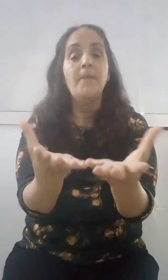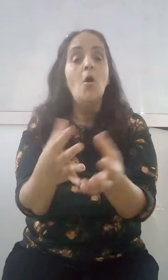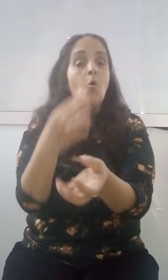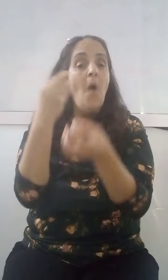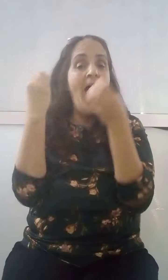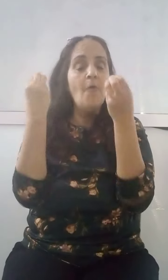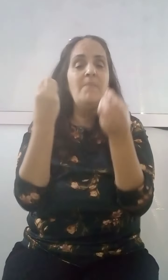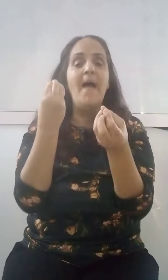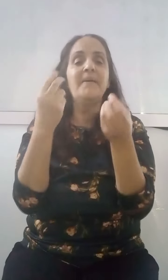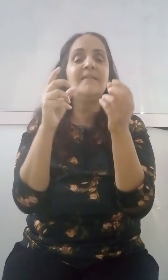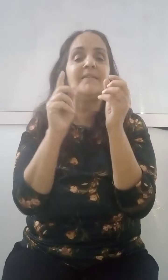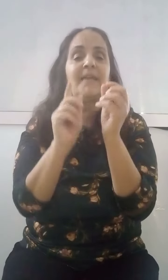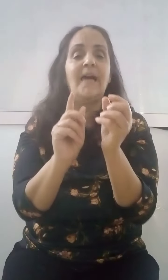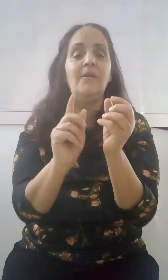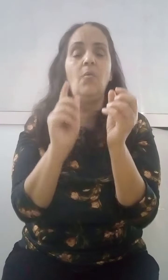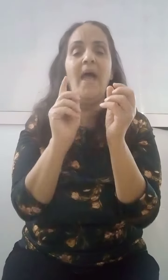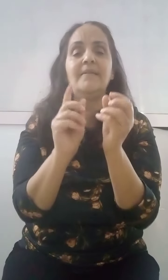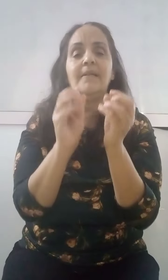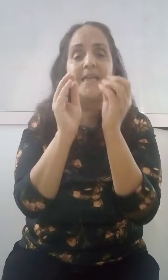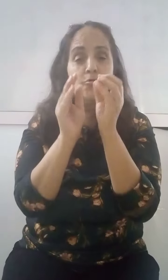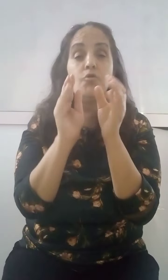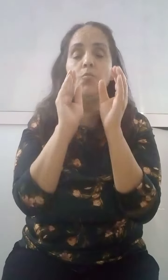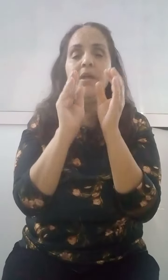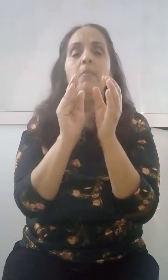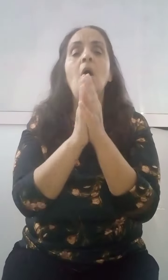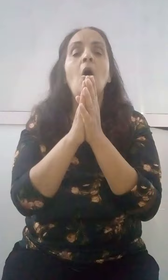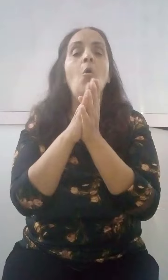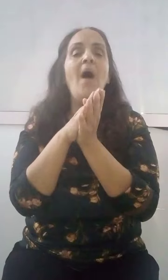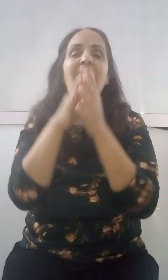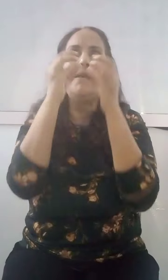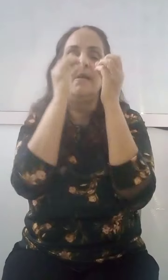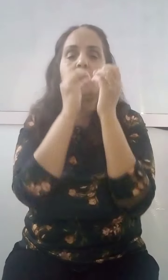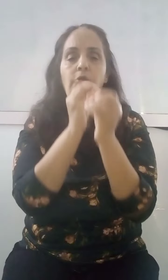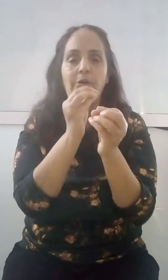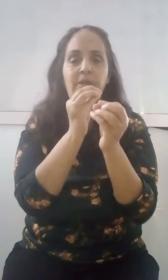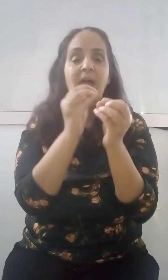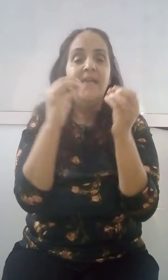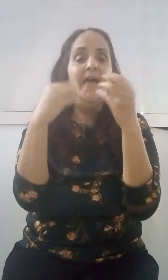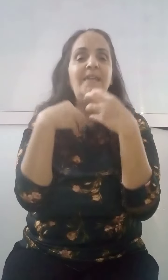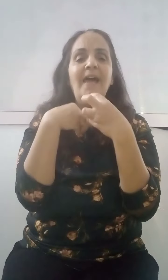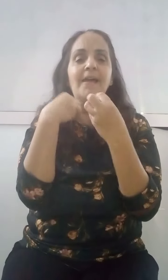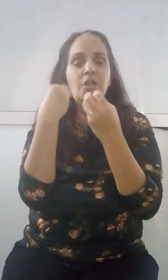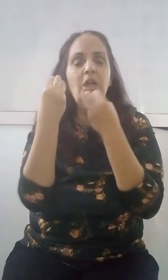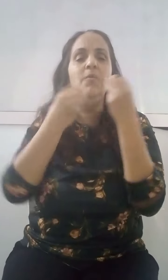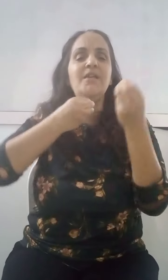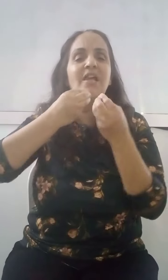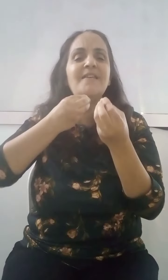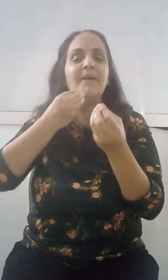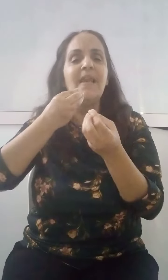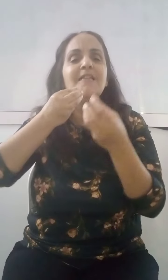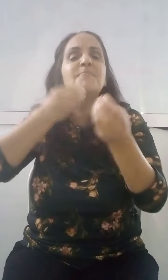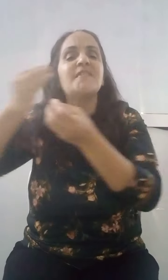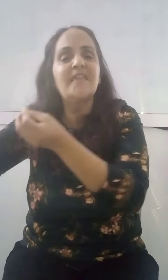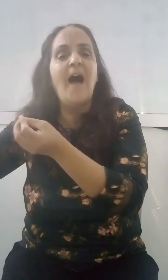وحاول ما أمكن تخل واحد لسواس مهم يعني نكدود يعني شيء الواجهة تمكنك تبسطها